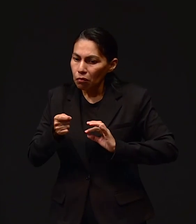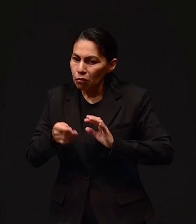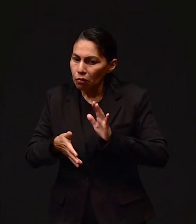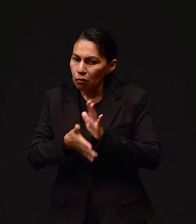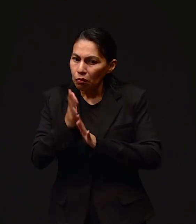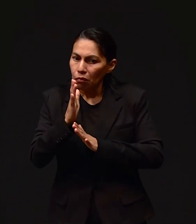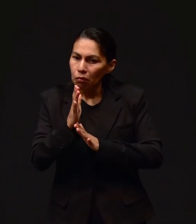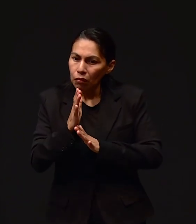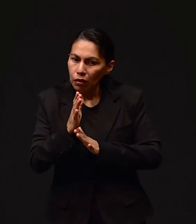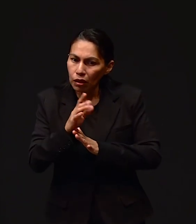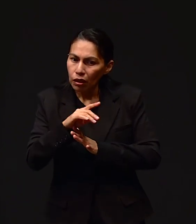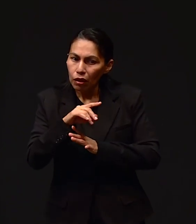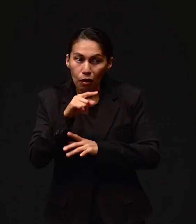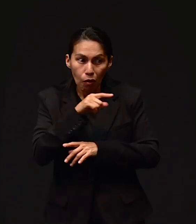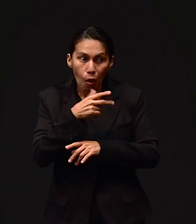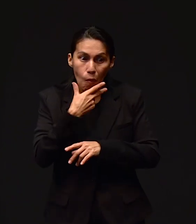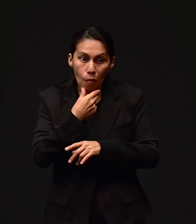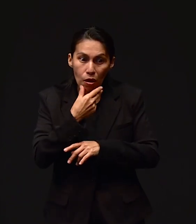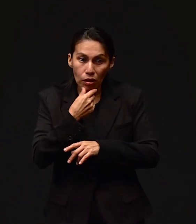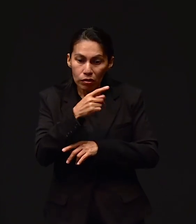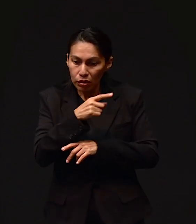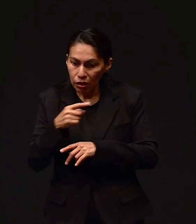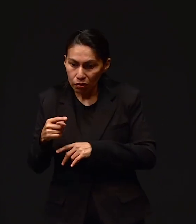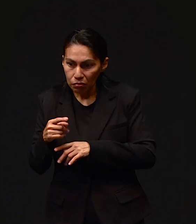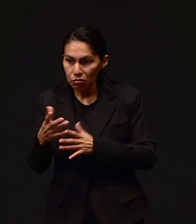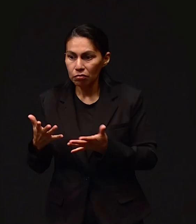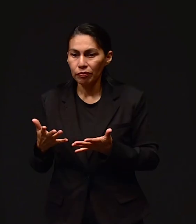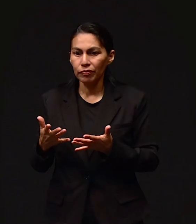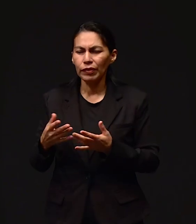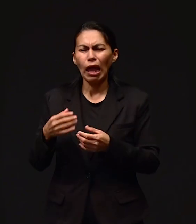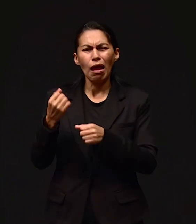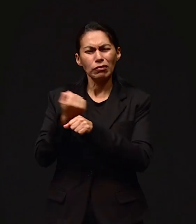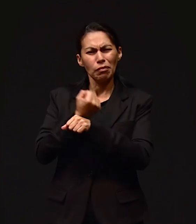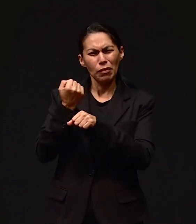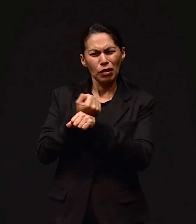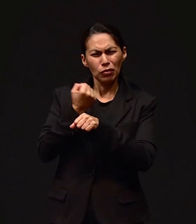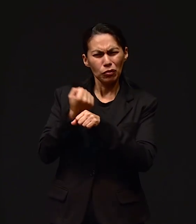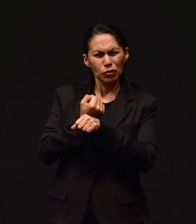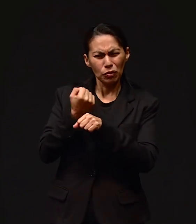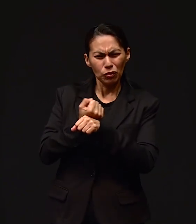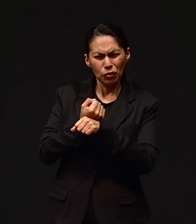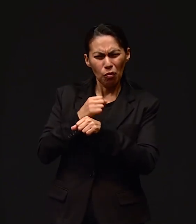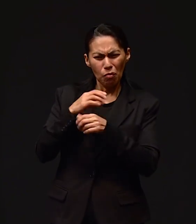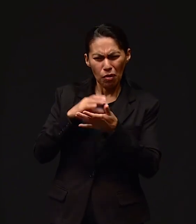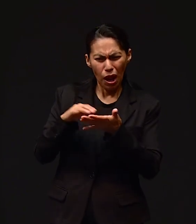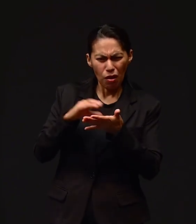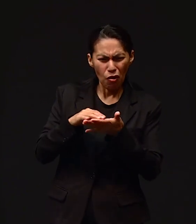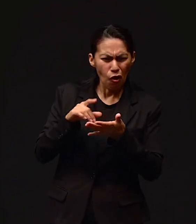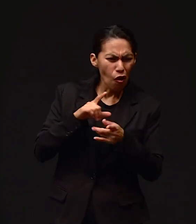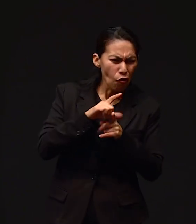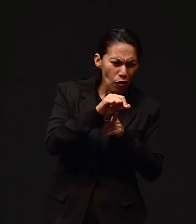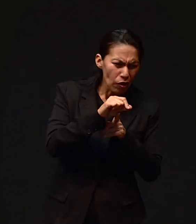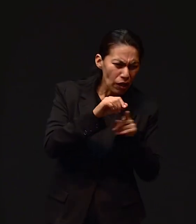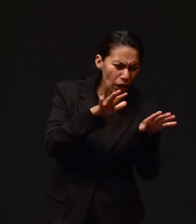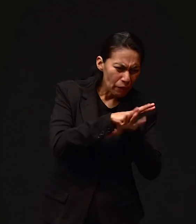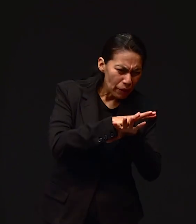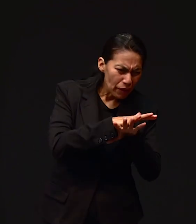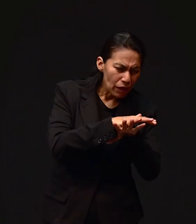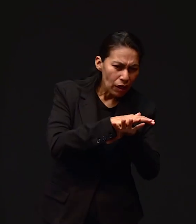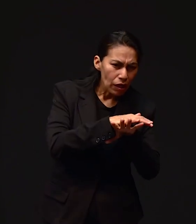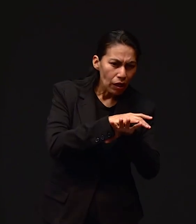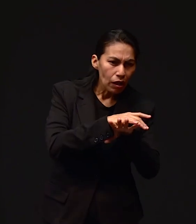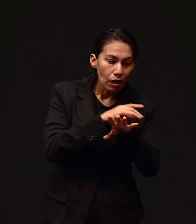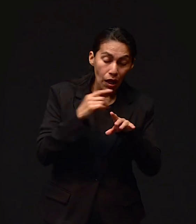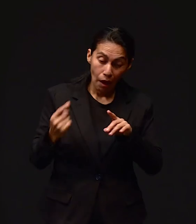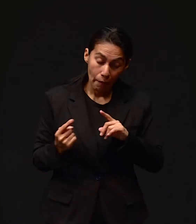llevaron. Y cuando ellos regresaron, porque ellos llegaron a cambiar unos zapatos a un mall ahí, y en lo que